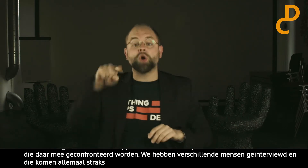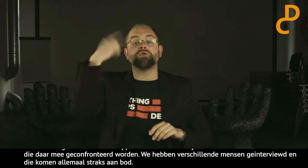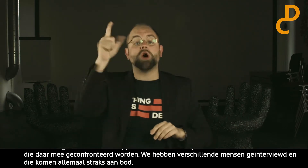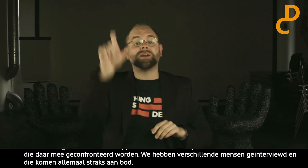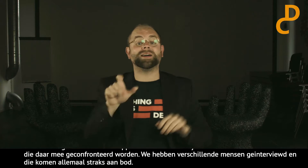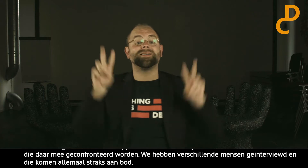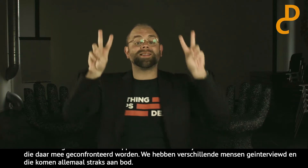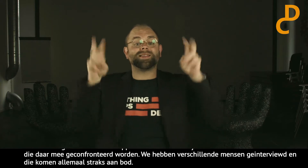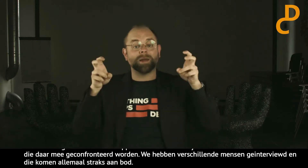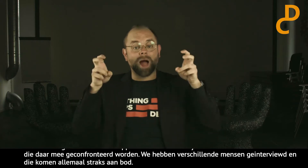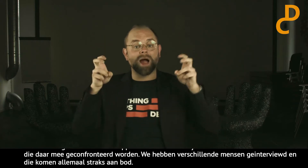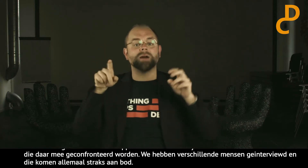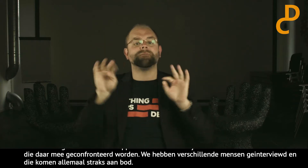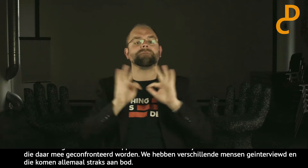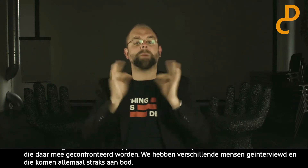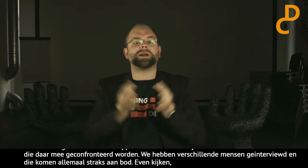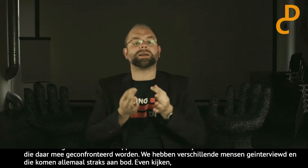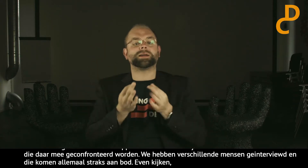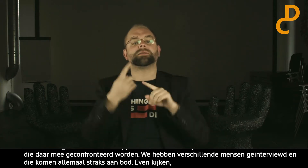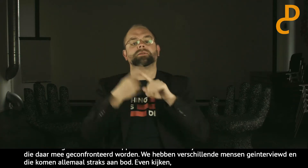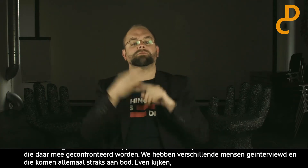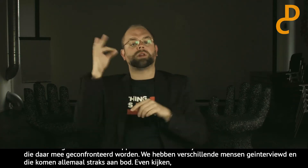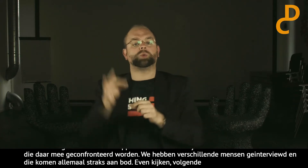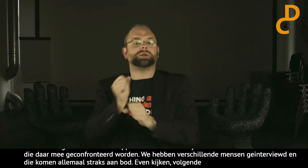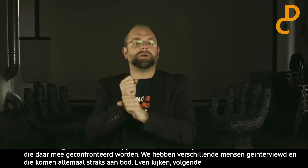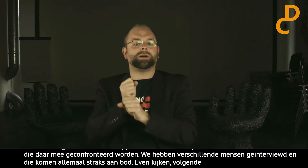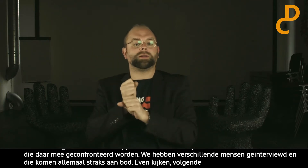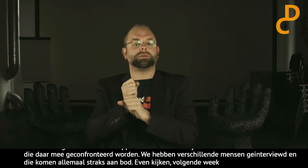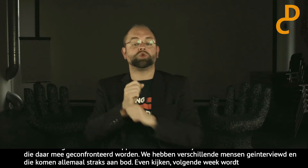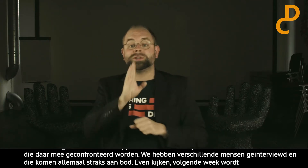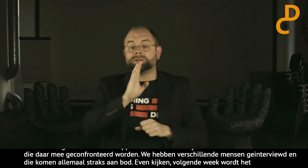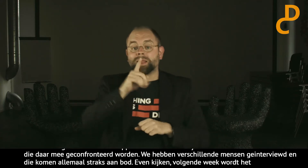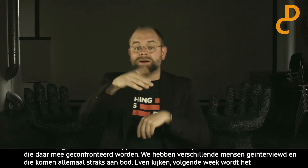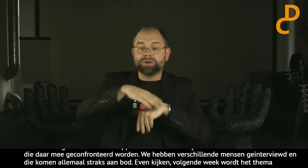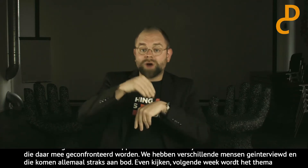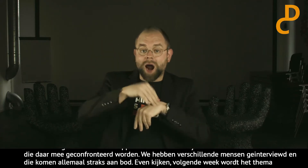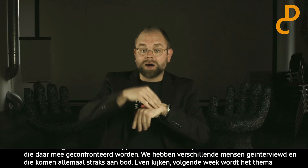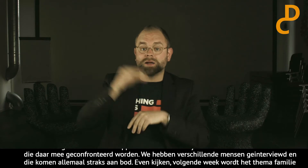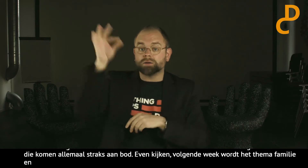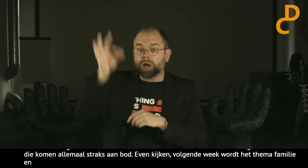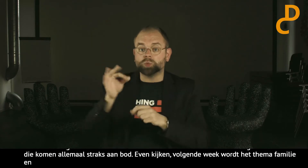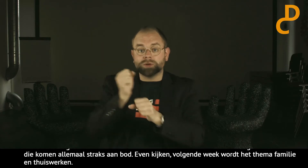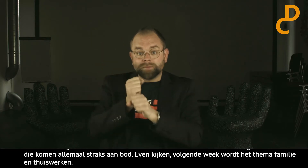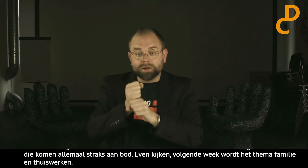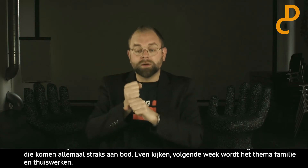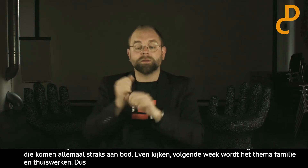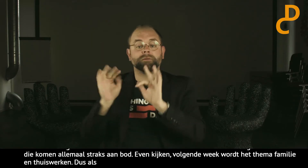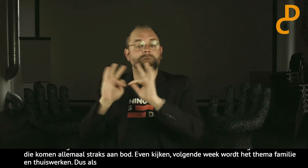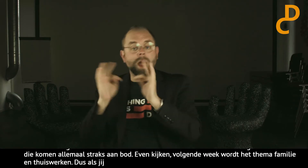Even kijken. Volgende week wordt het thema familie en thuiswerken. Dus als jij ervaring hebt met thuiswerken